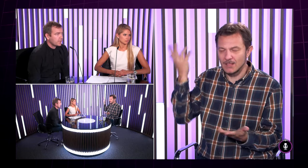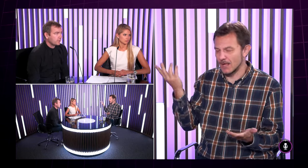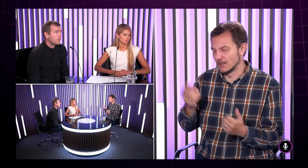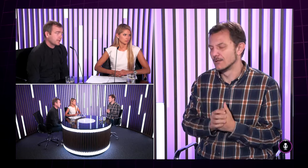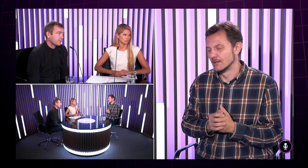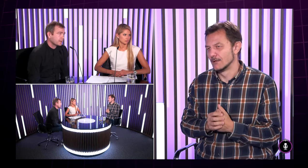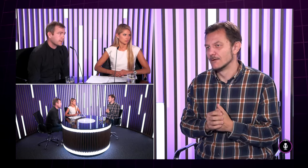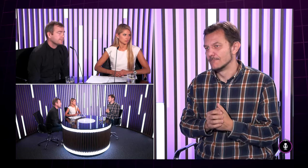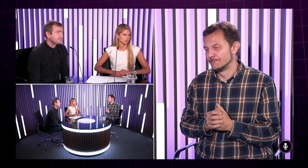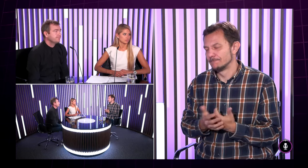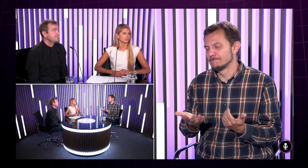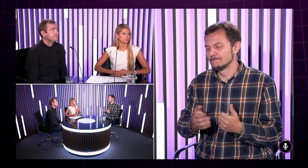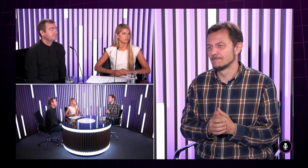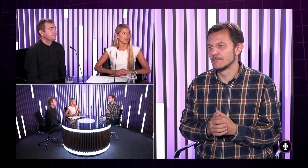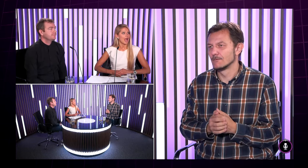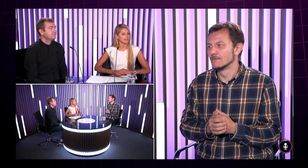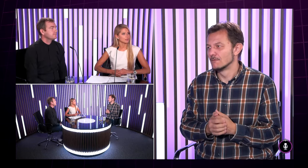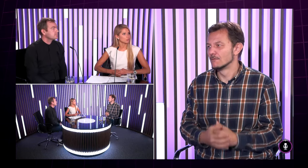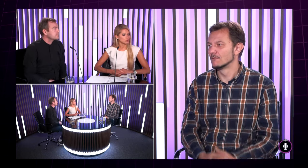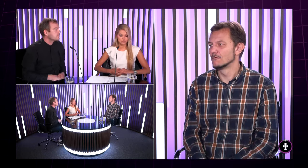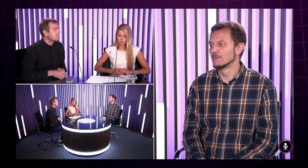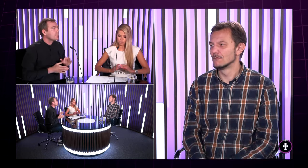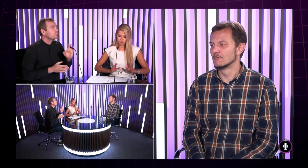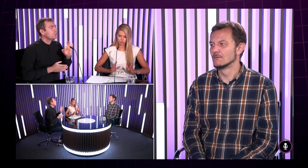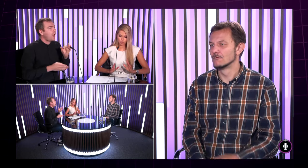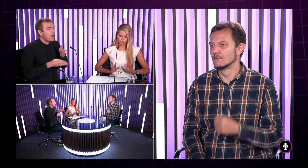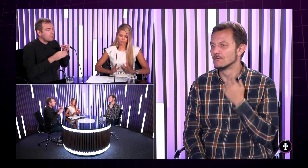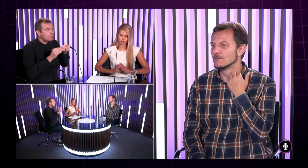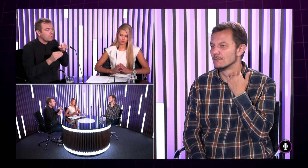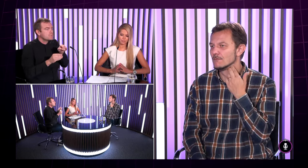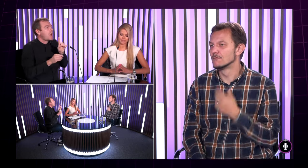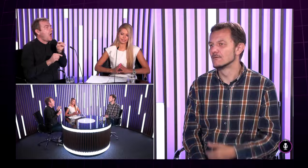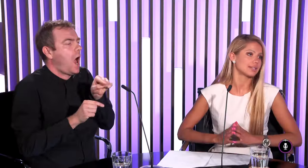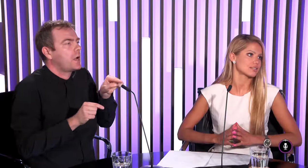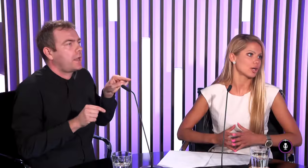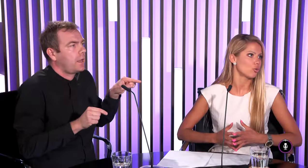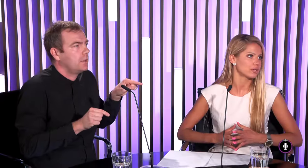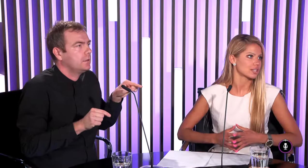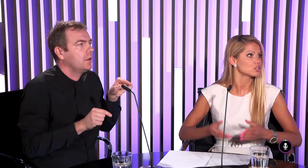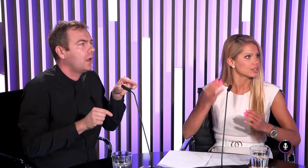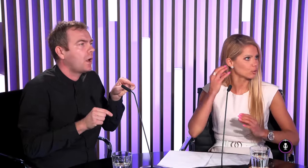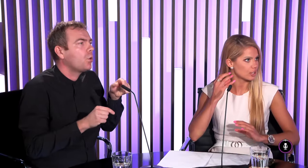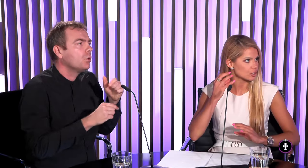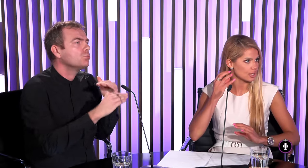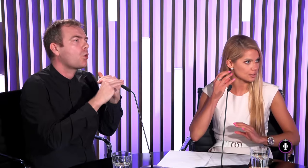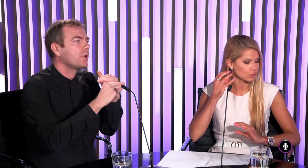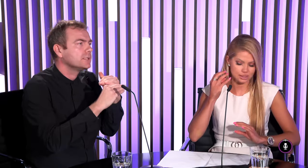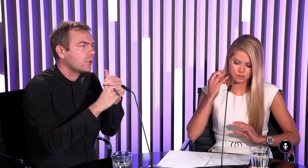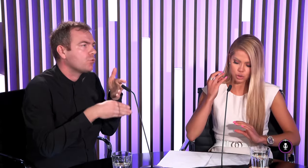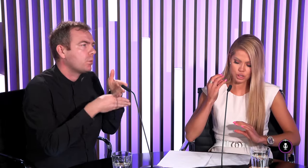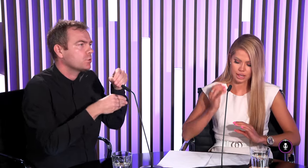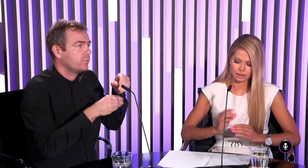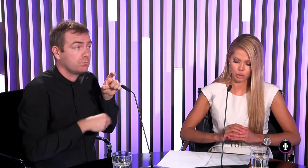odporúča kochľárny implantát. A keď tie pomozky máme už k tomu, možno aj trošku spieme tie tzv. kompenzačné, jedno je na